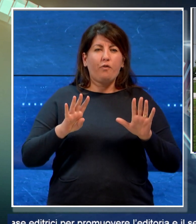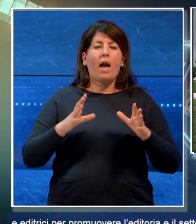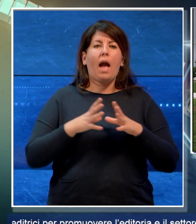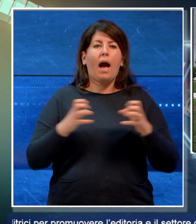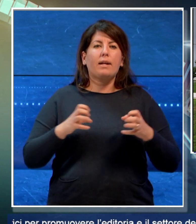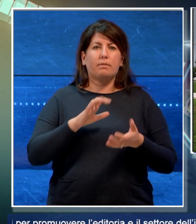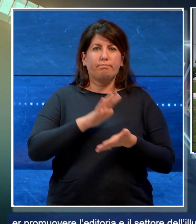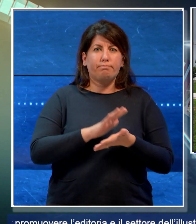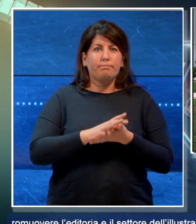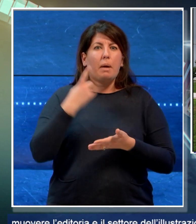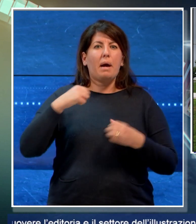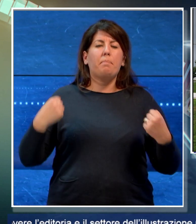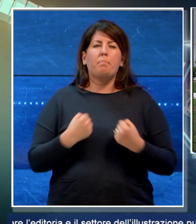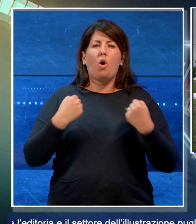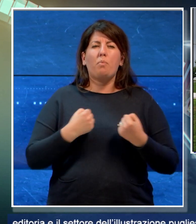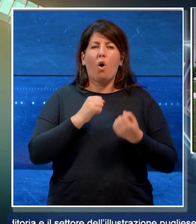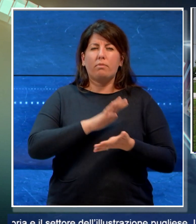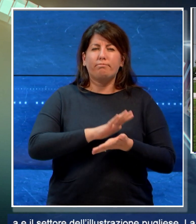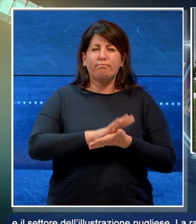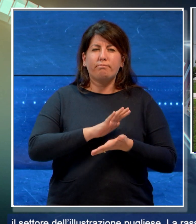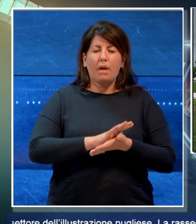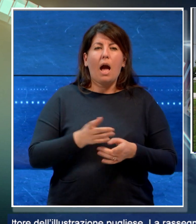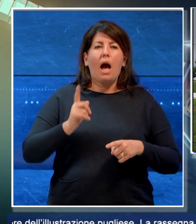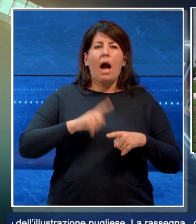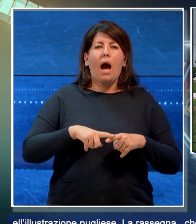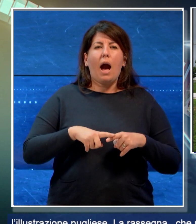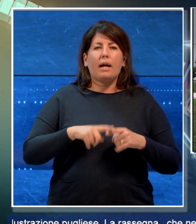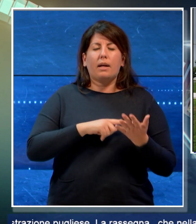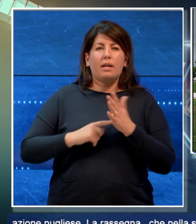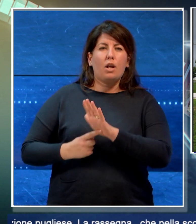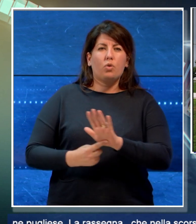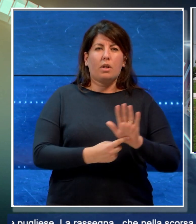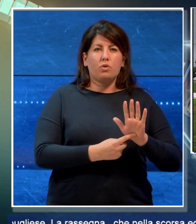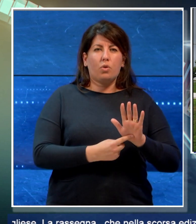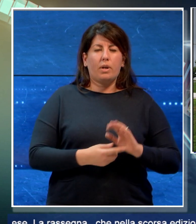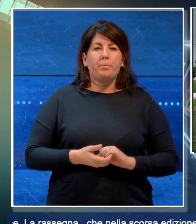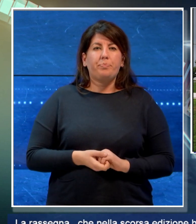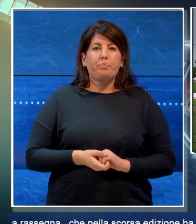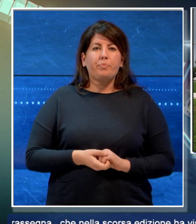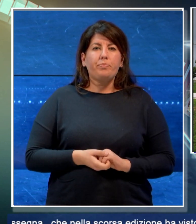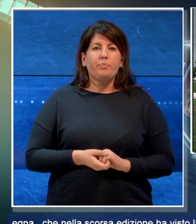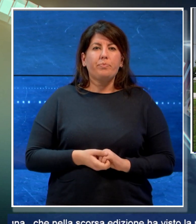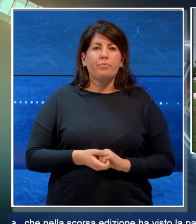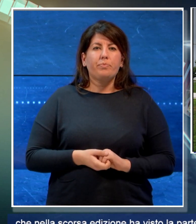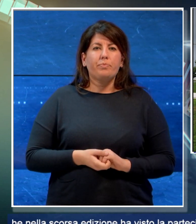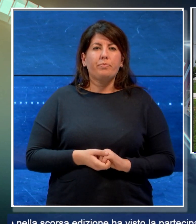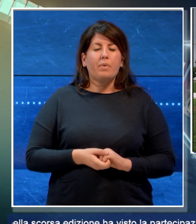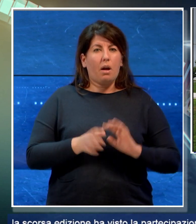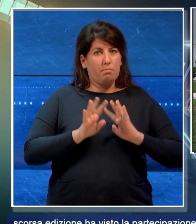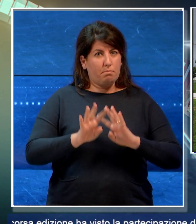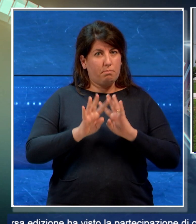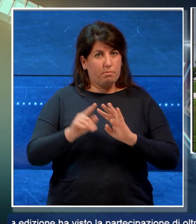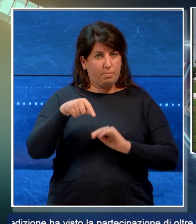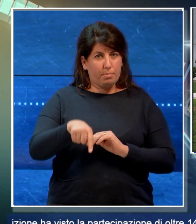promuovere l'editoria e il settore della illustrazione. La rassegna che nella scorsa